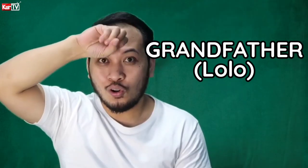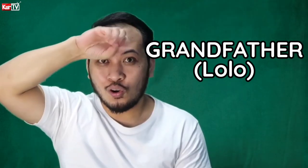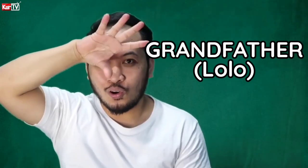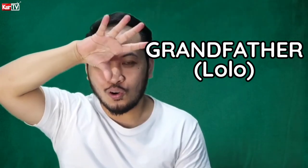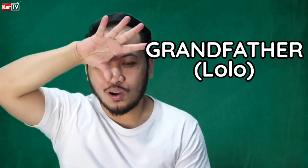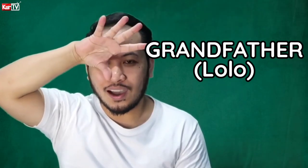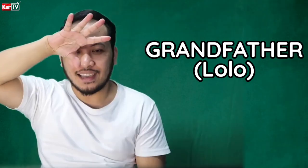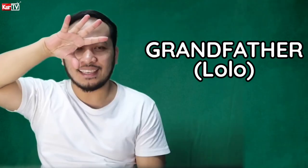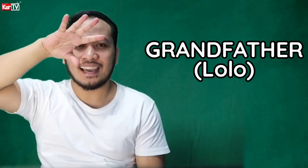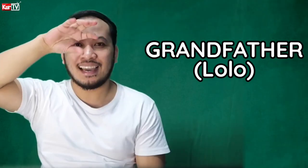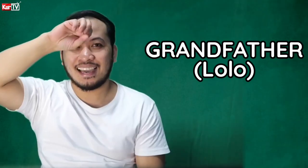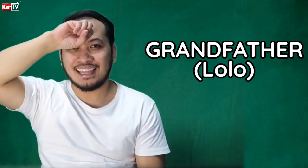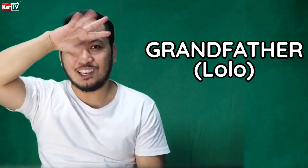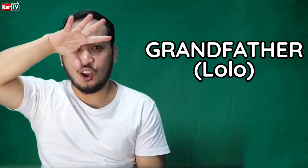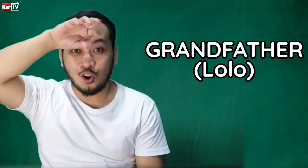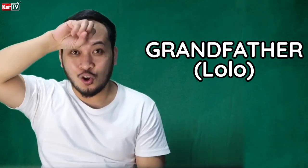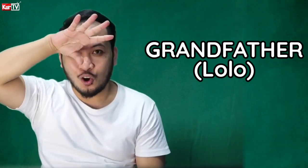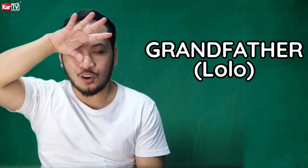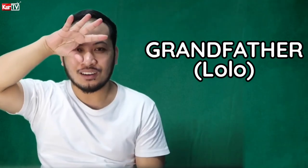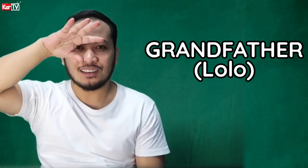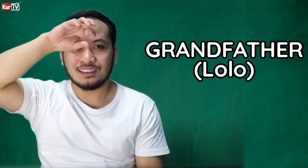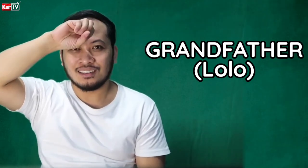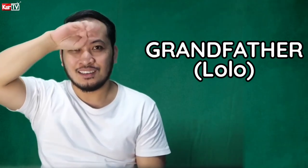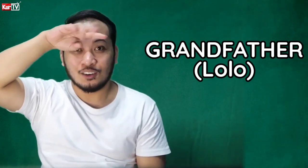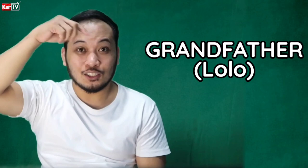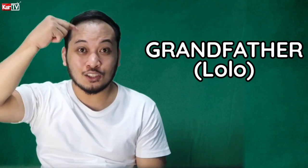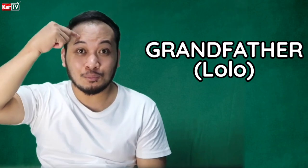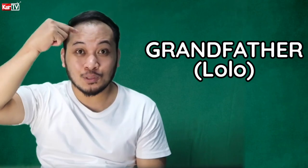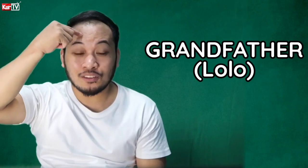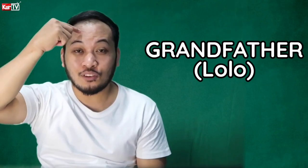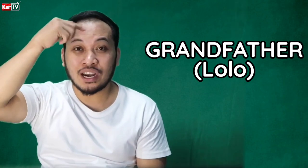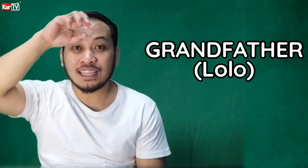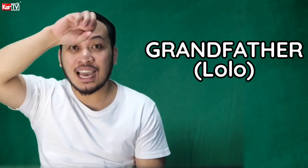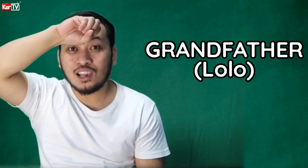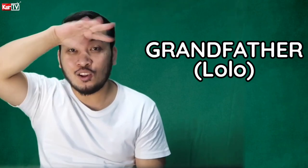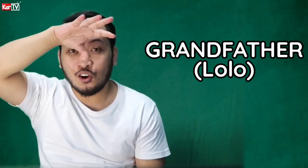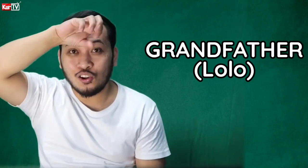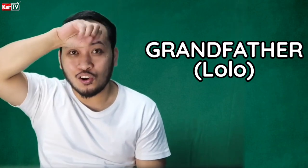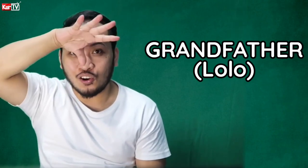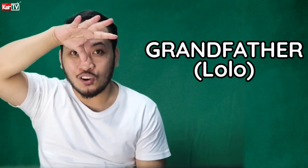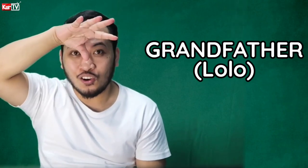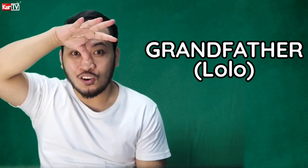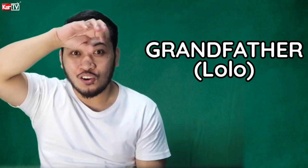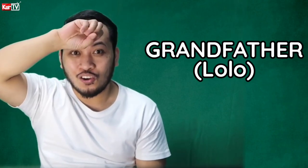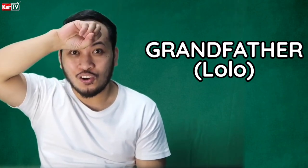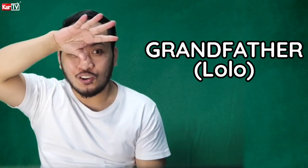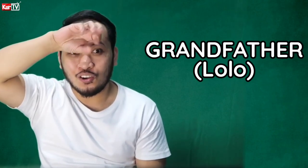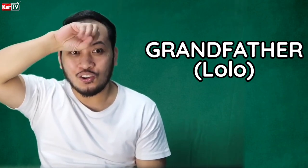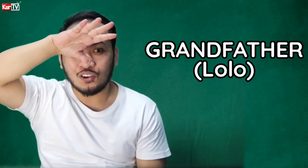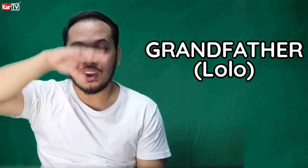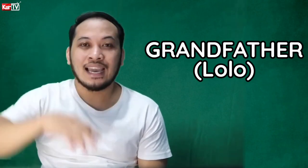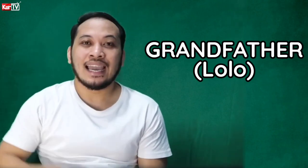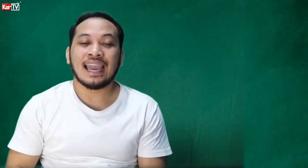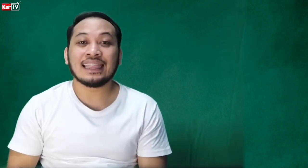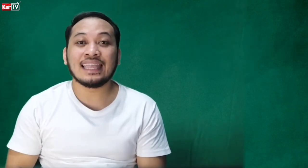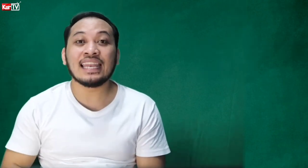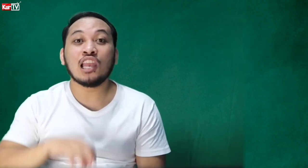Ayan. Lolo. O dito po sa forehead, lolo. Lolo. And then,